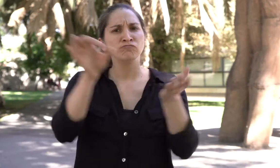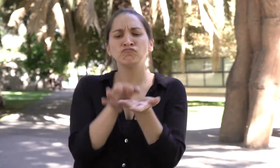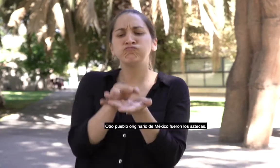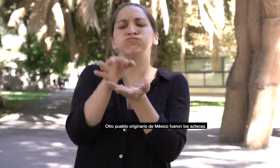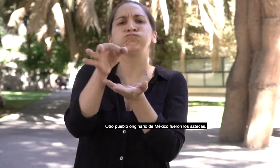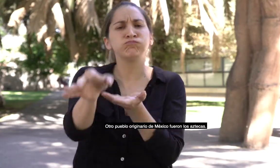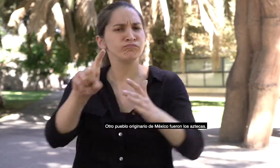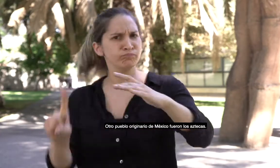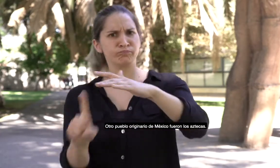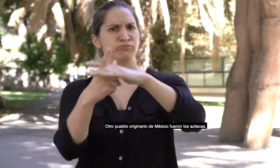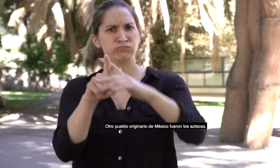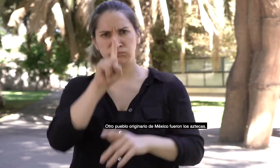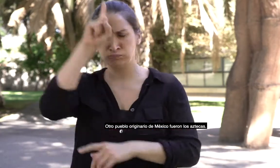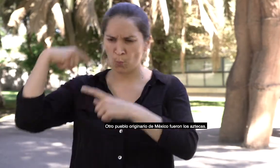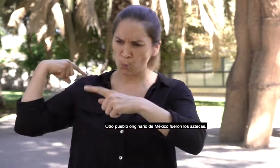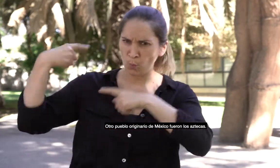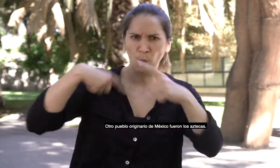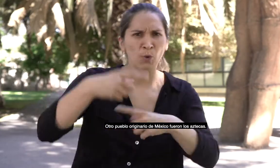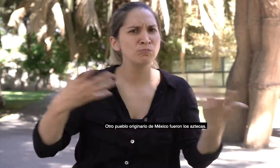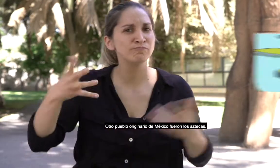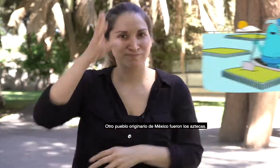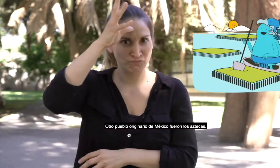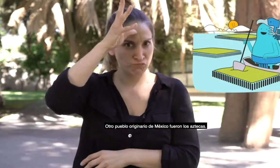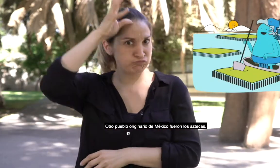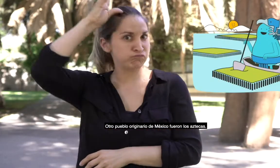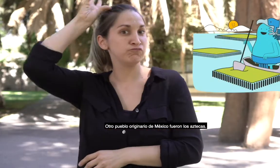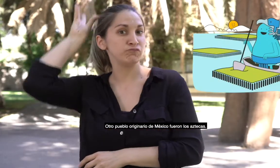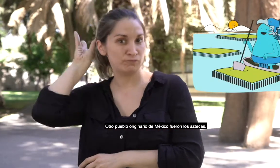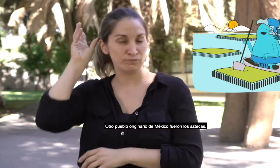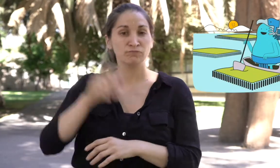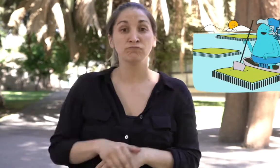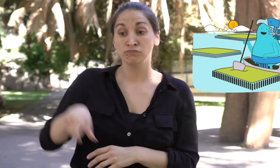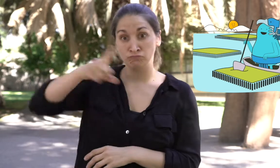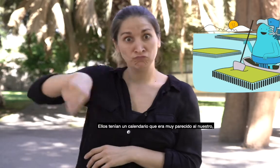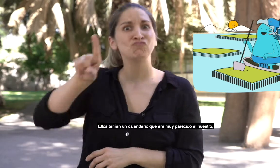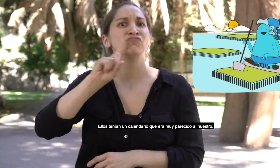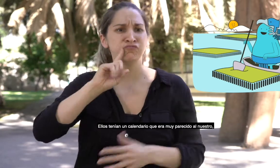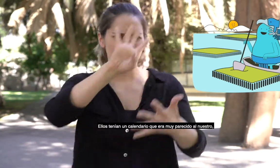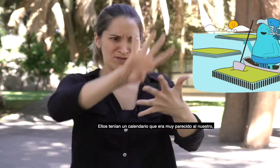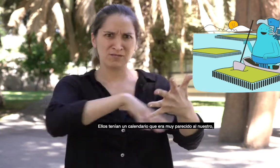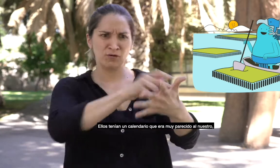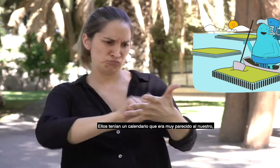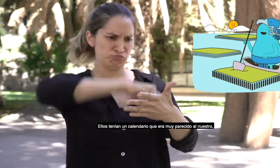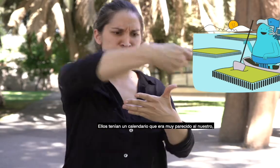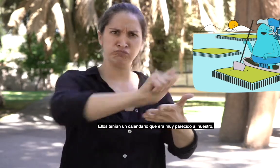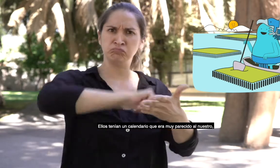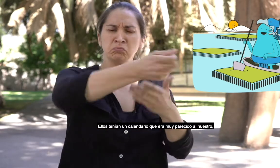Otro pueblo originario de México fueron los aztecas. Ellos tenían un calendario que era muy parecido al